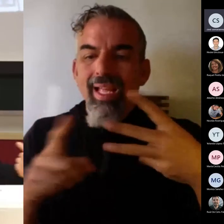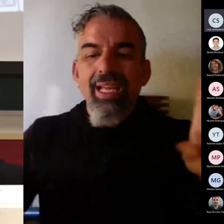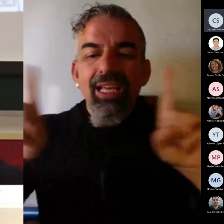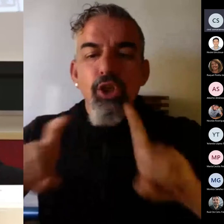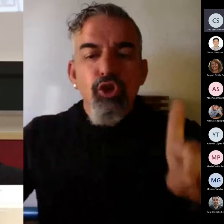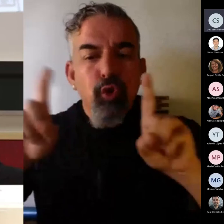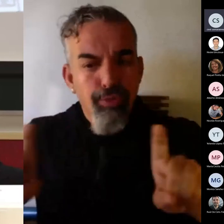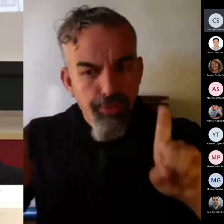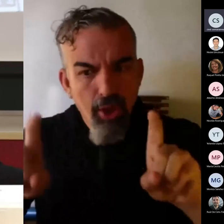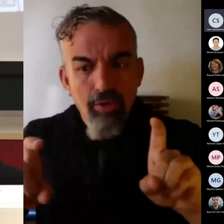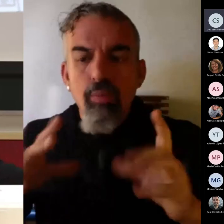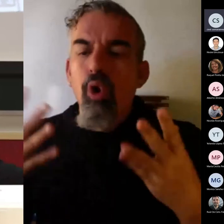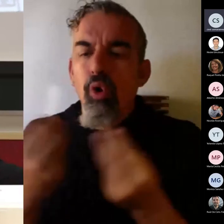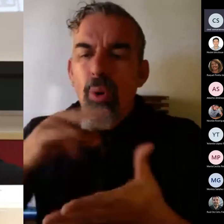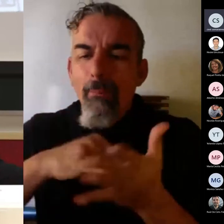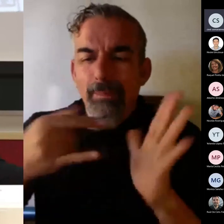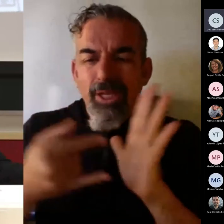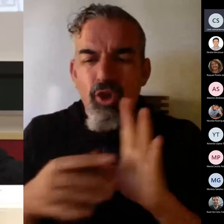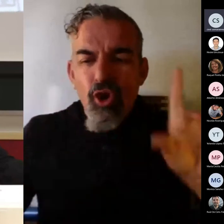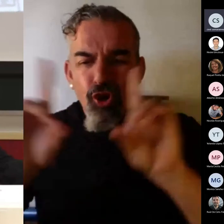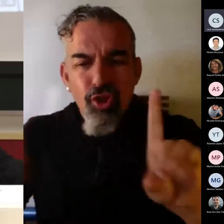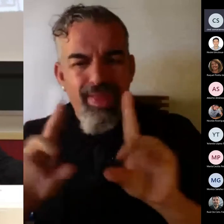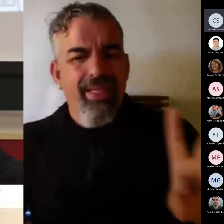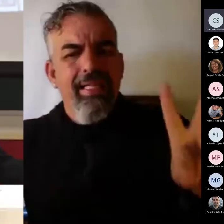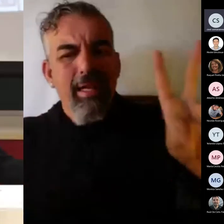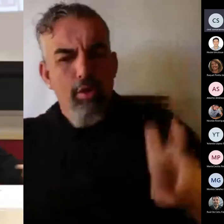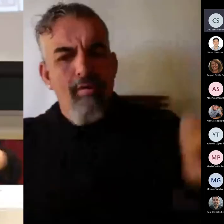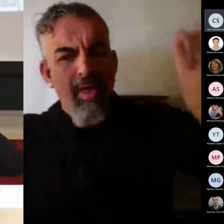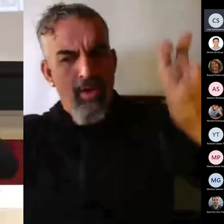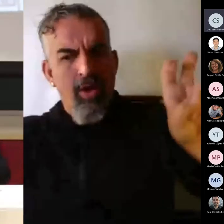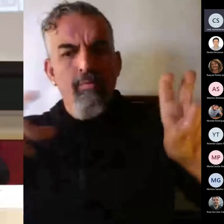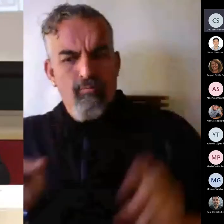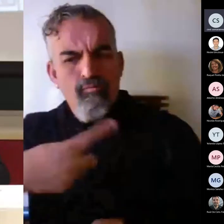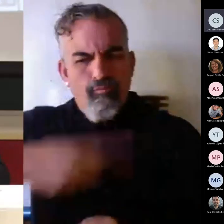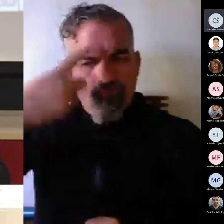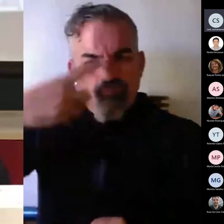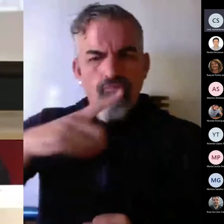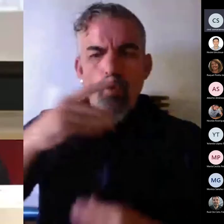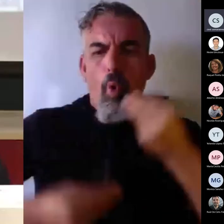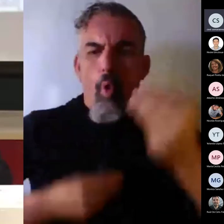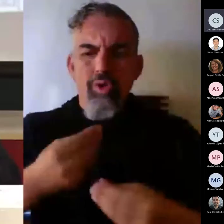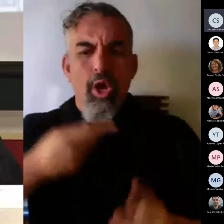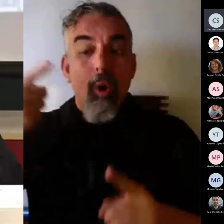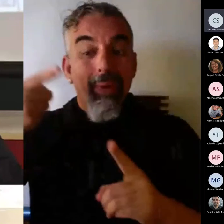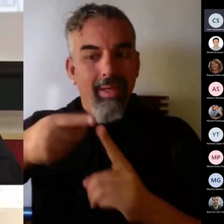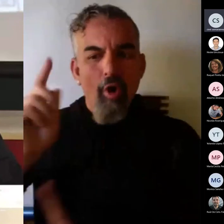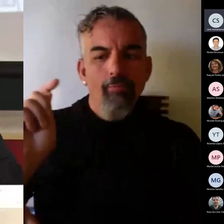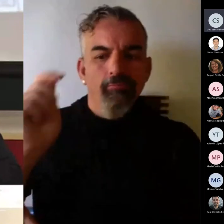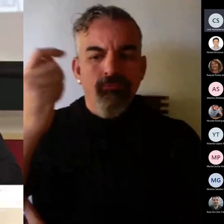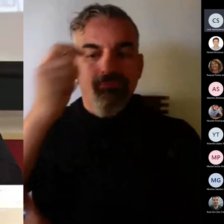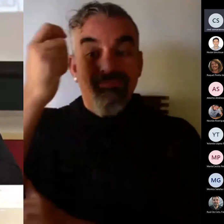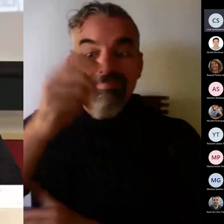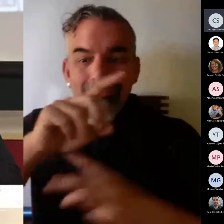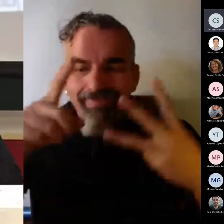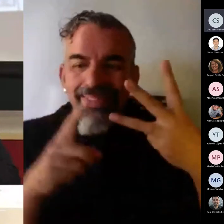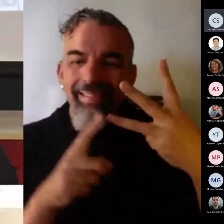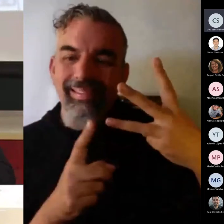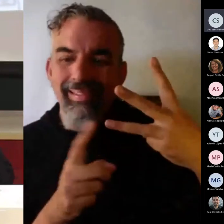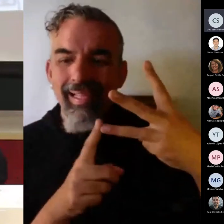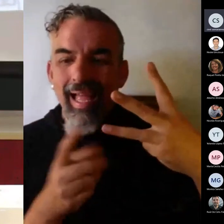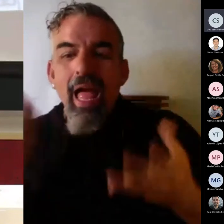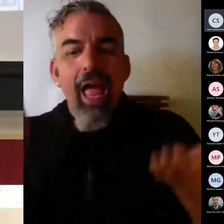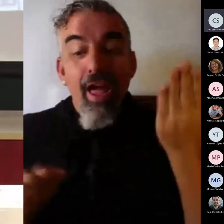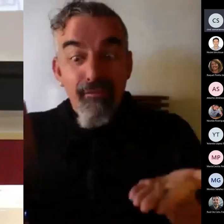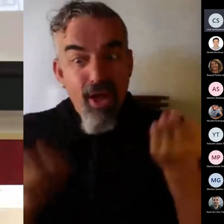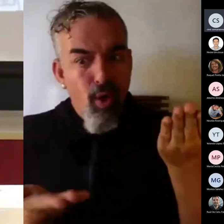con todas las metodologías docentes innovadoras que podemos utilizar para llegar a esos objetivos, pero finalmente tenemos la evaluación